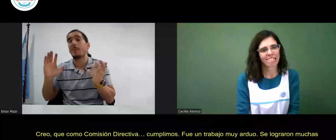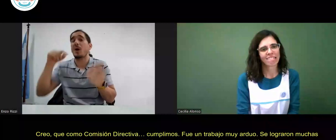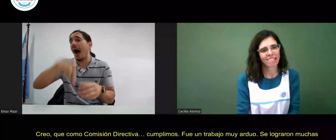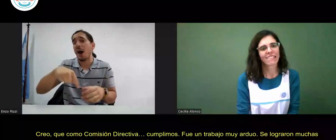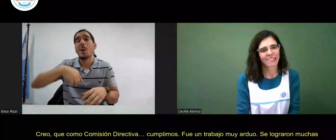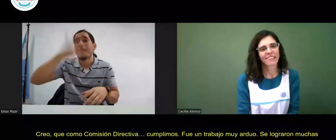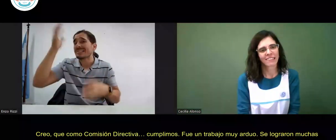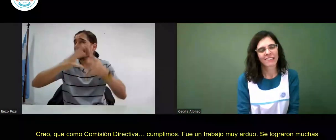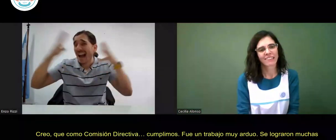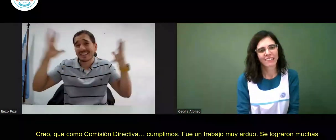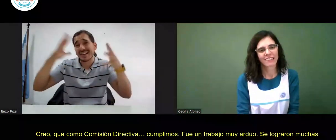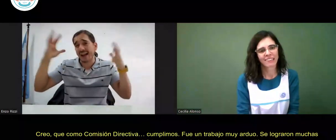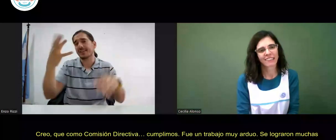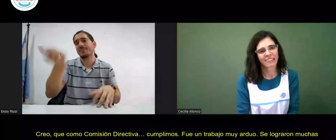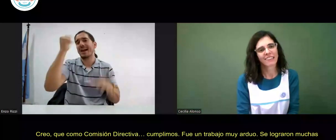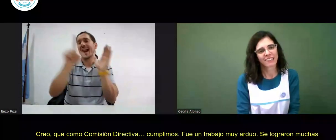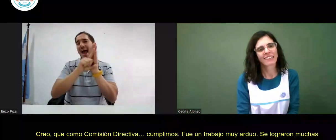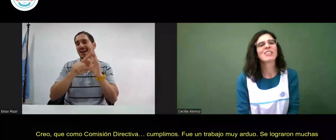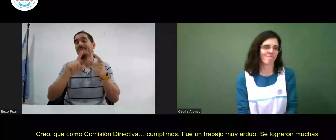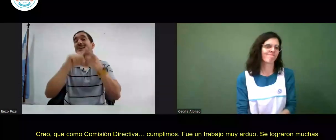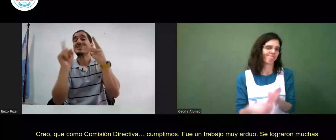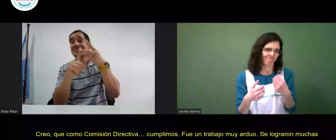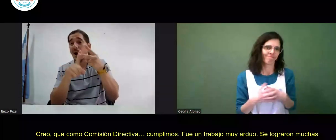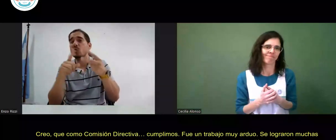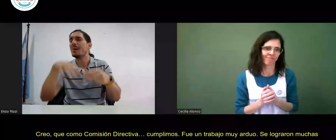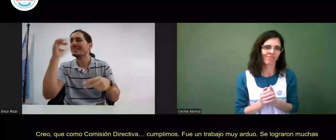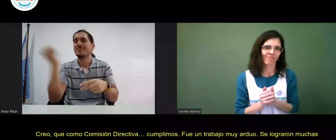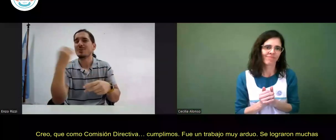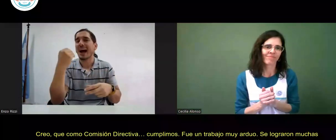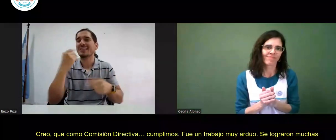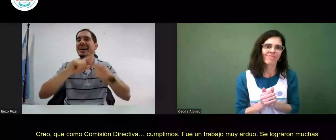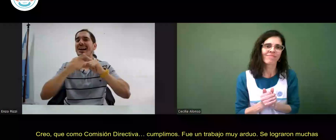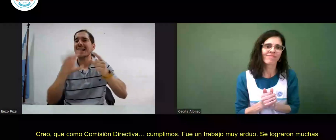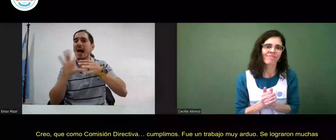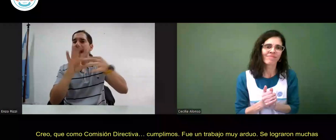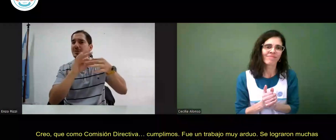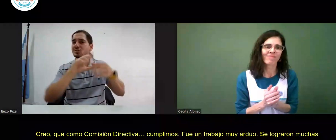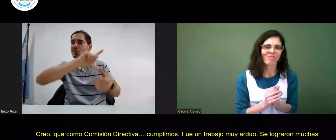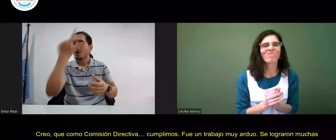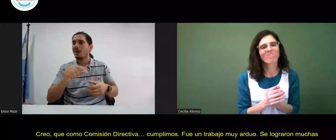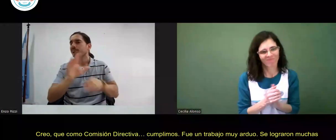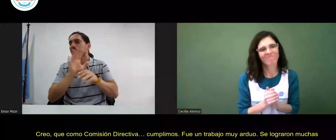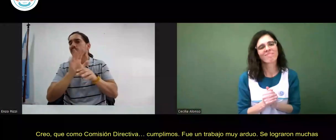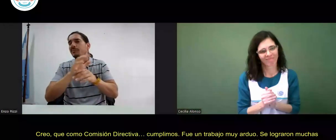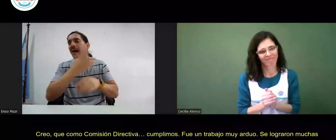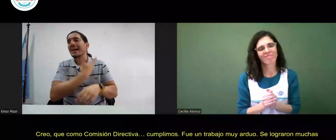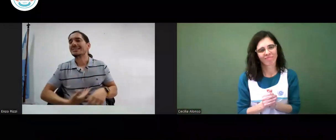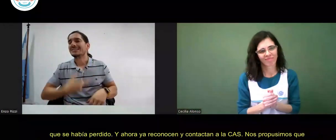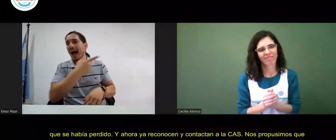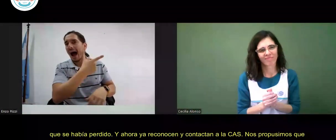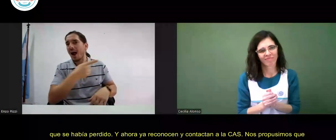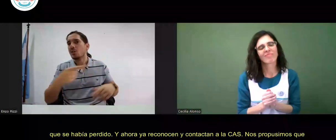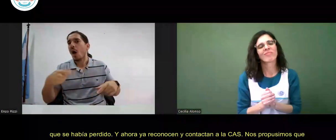La más importante, la ley de LSA, pero también las relaciones con diferentes gobiernos que se había